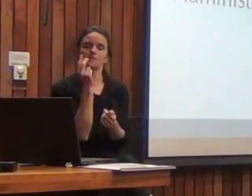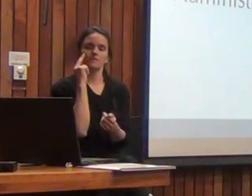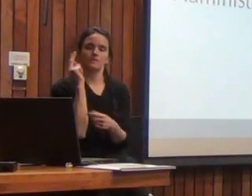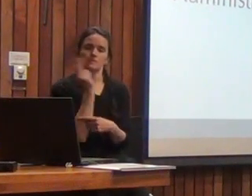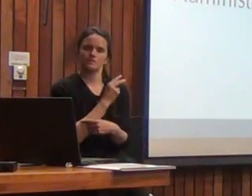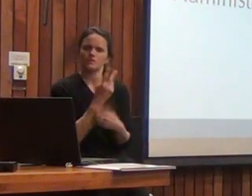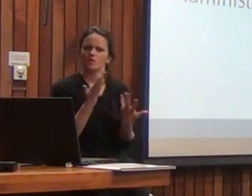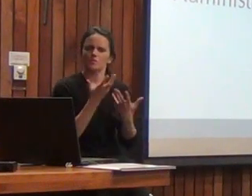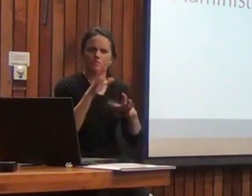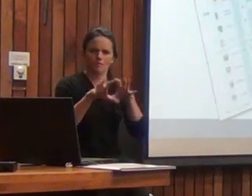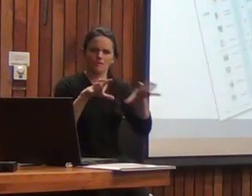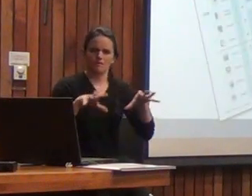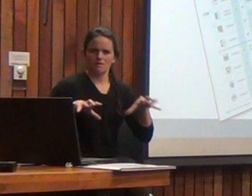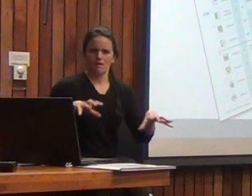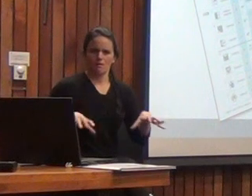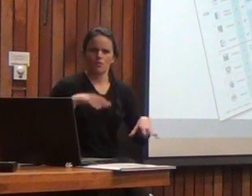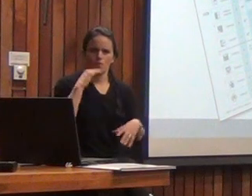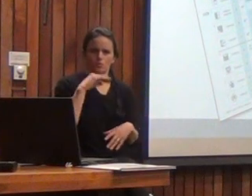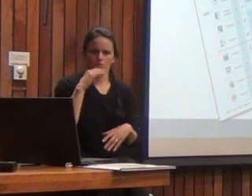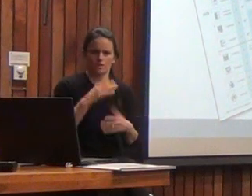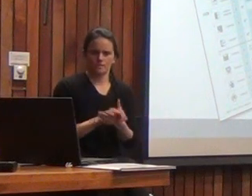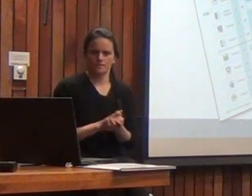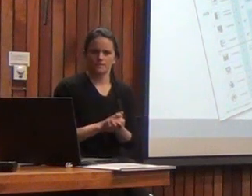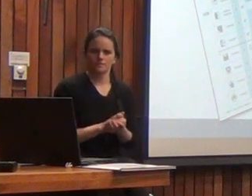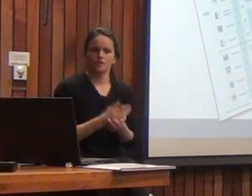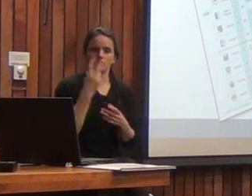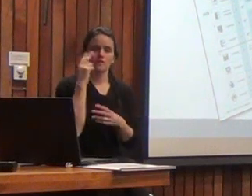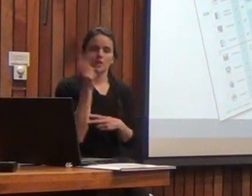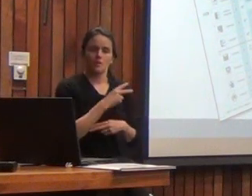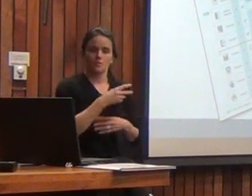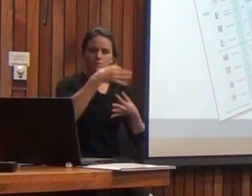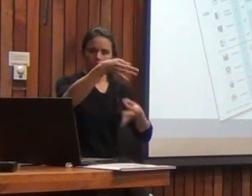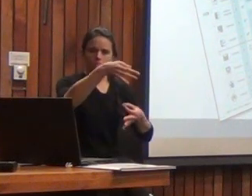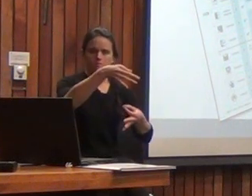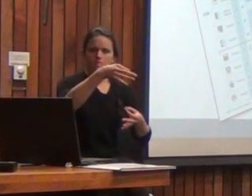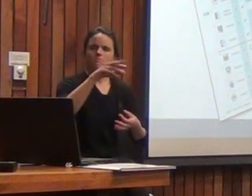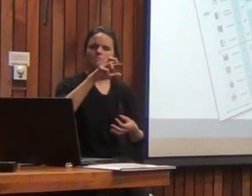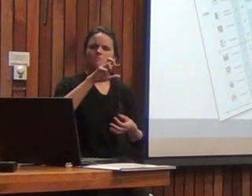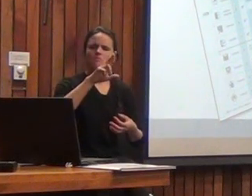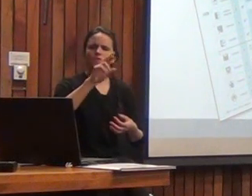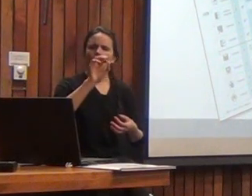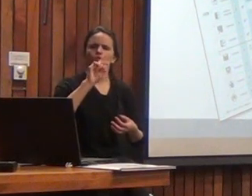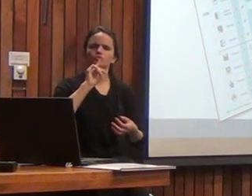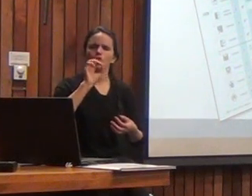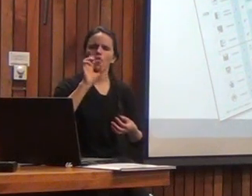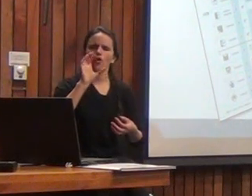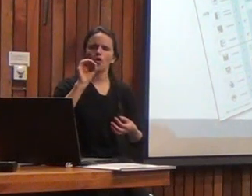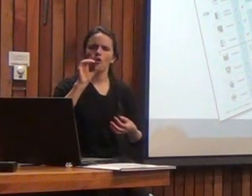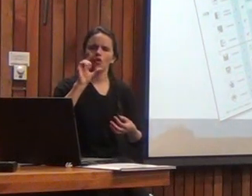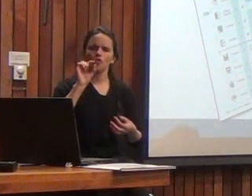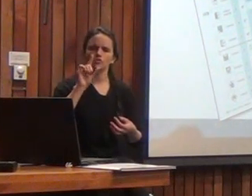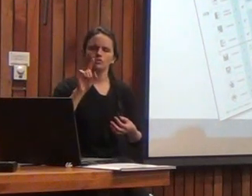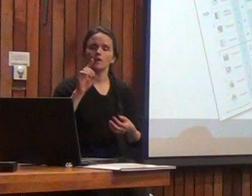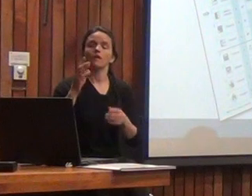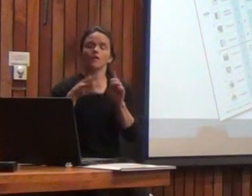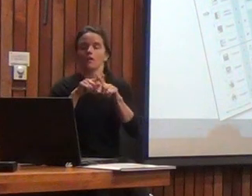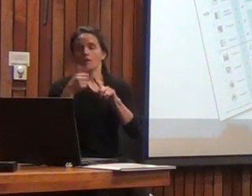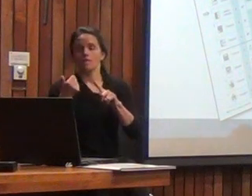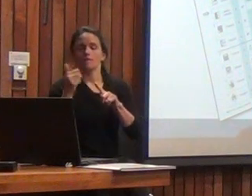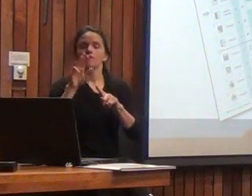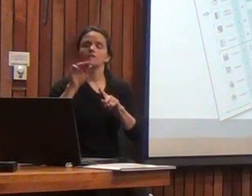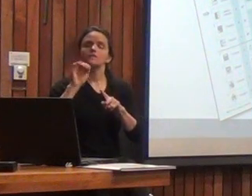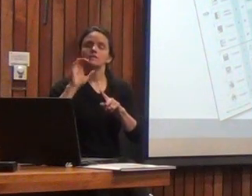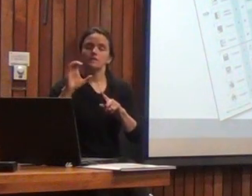en la materialidad de la batería primero veamos cuál es el protocolo con el BIS-3 si ustedes recuerdan